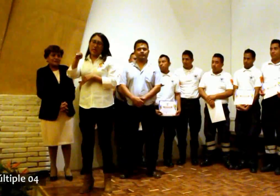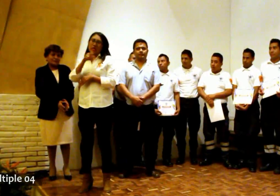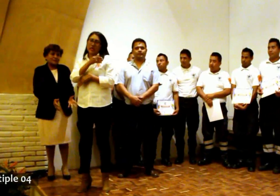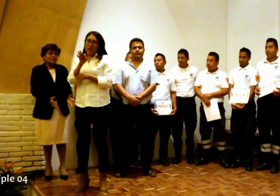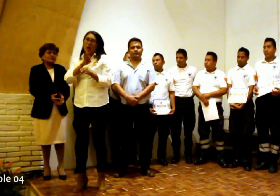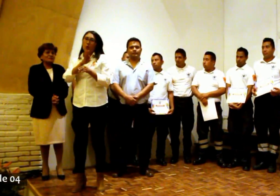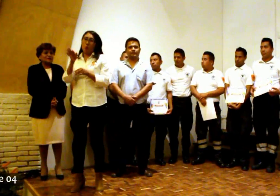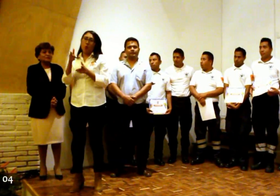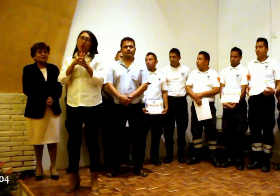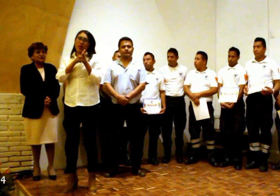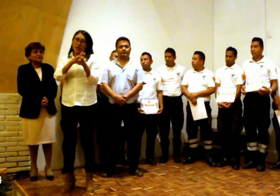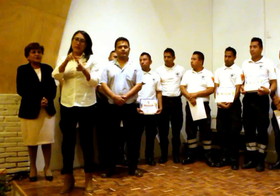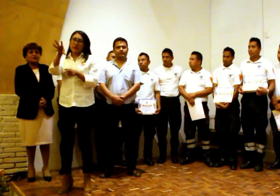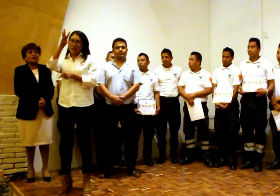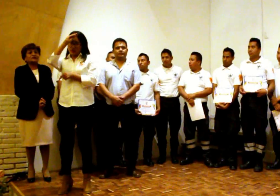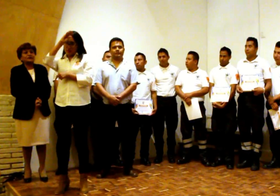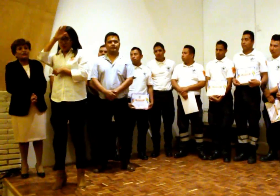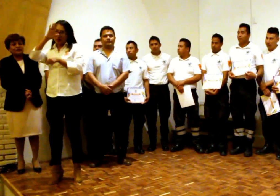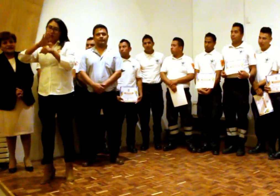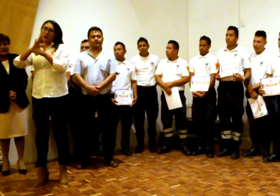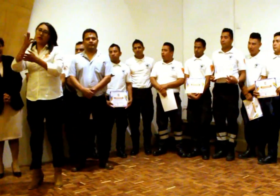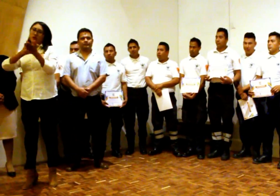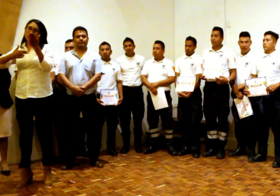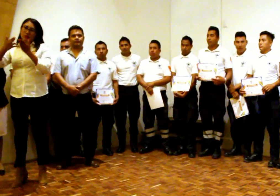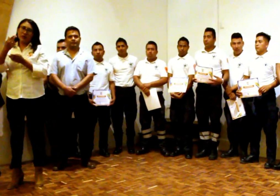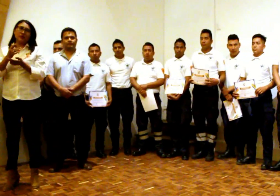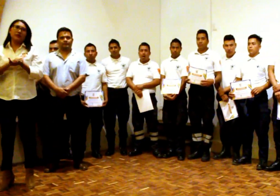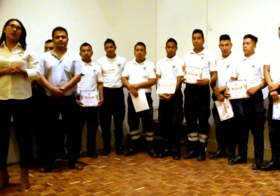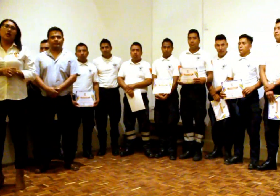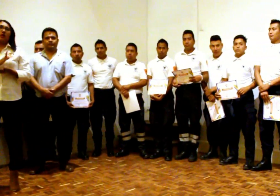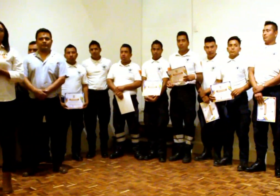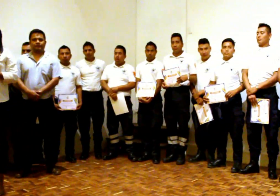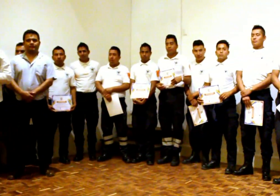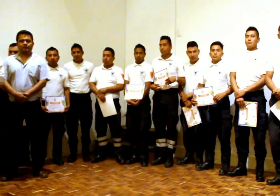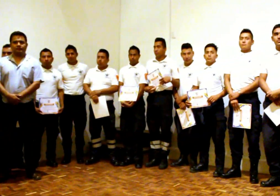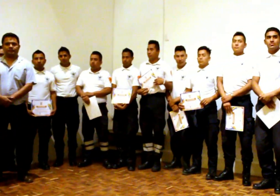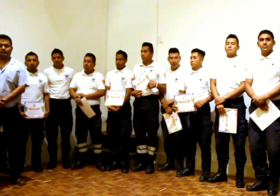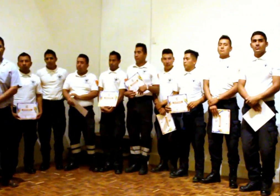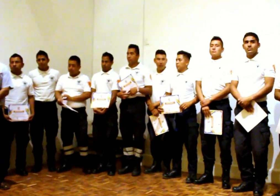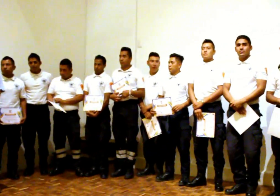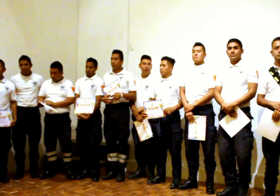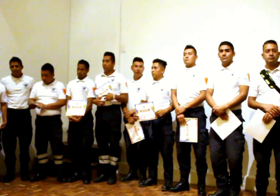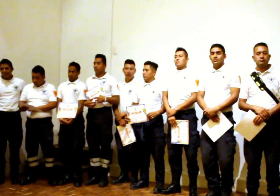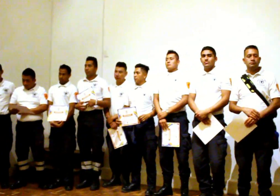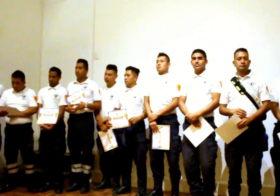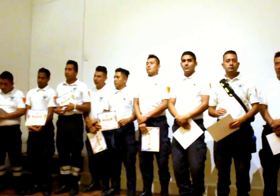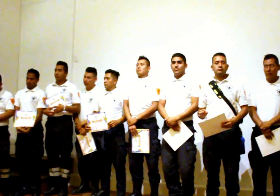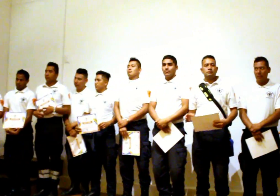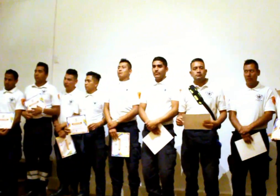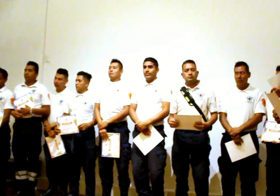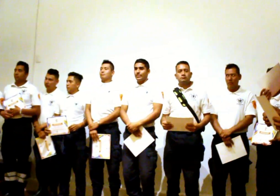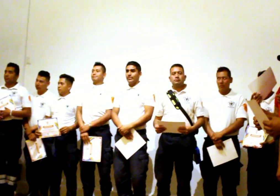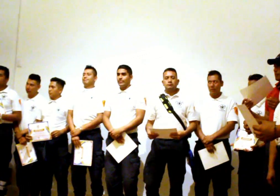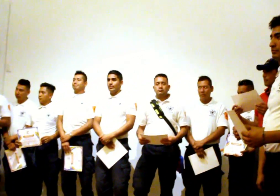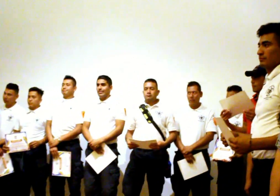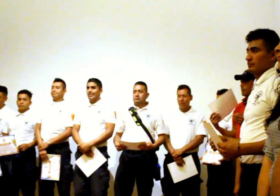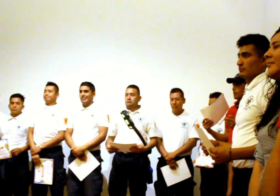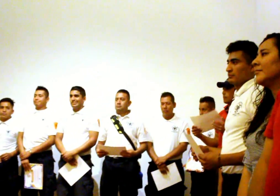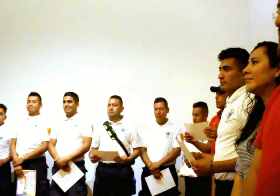Los demás cursos y lo que se te ofrezca, José Antonio, estamos para servir. Noauen bien.